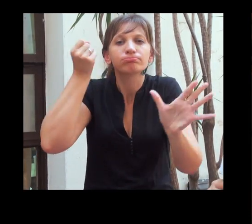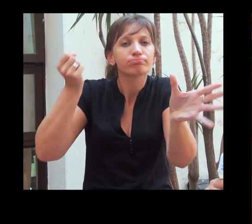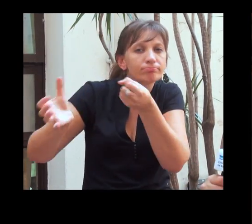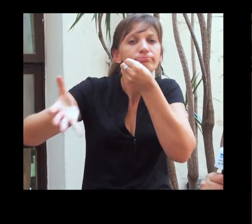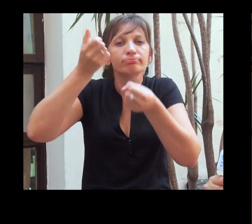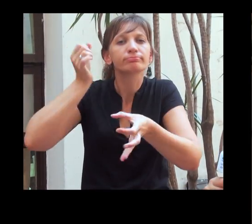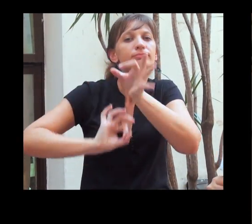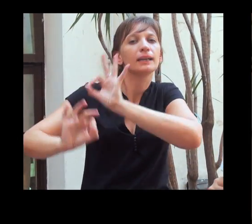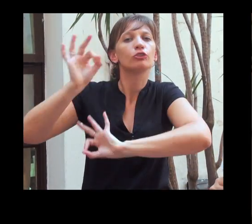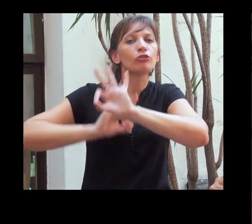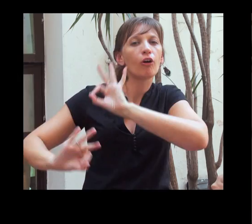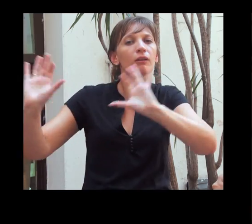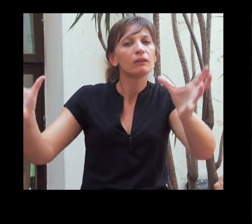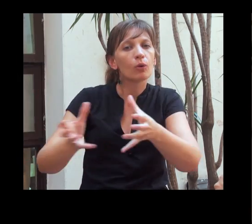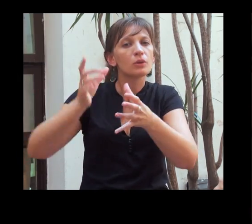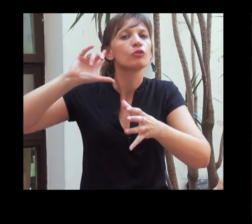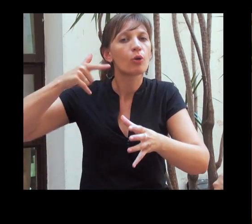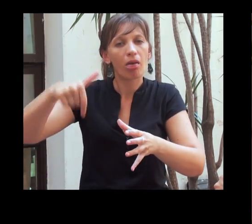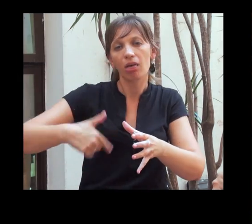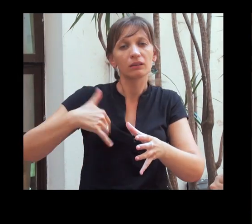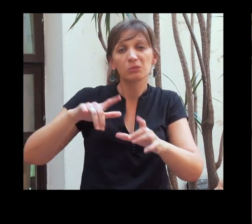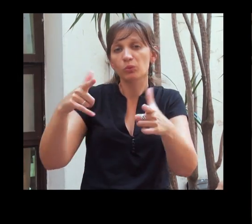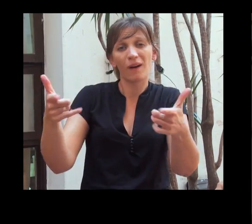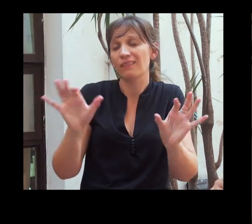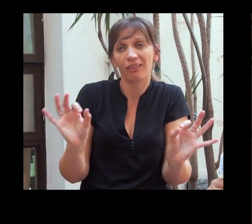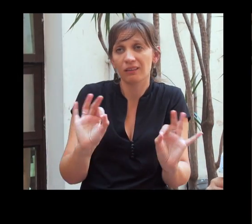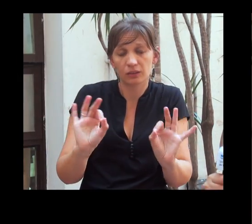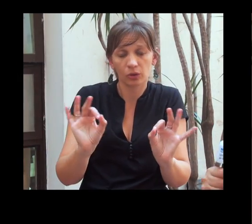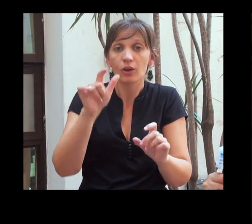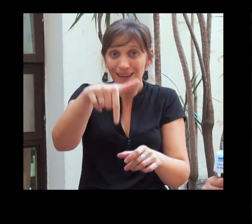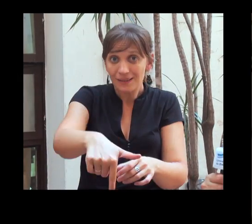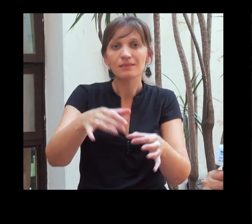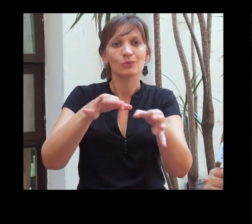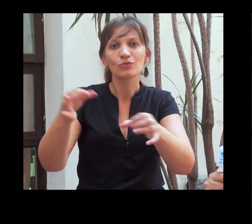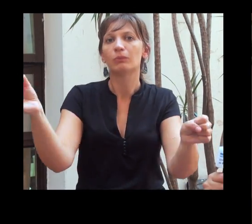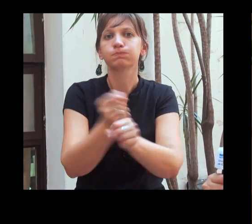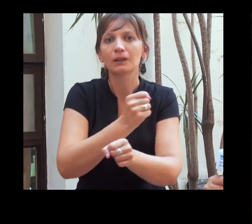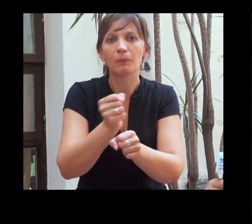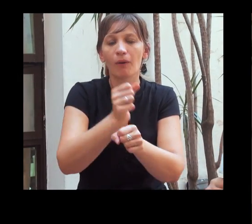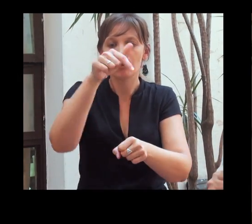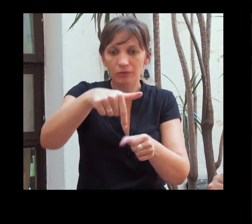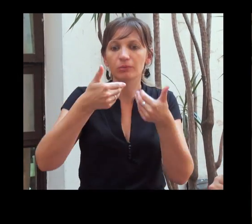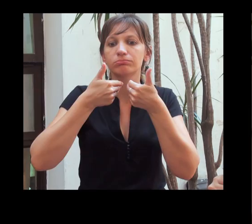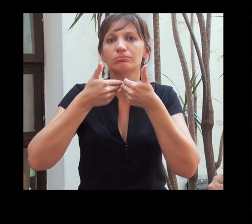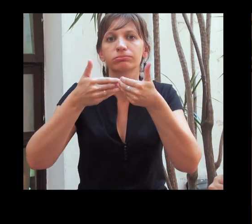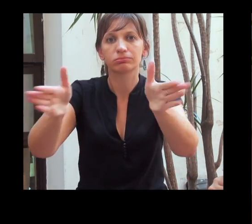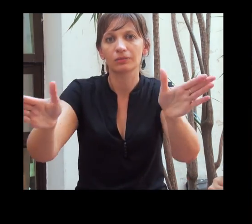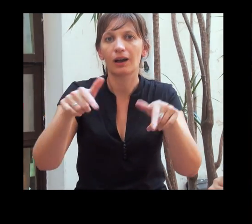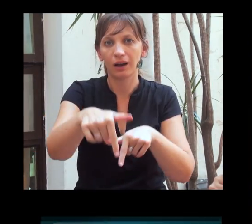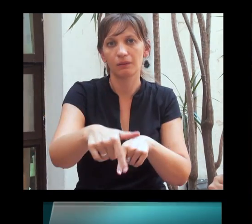reconstruir historias de la comunidad sorda de la Argentina porque no hay ningún material sobre eso. Ese proyecto fue aprobado, por lo cual esa es una perspectiva